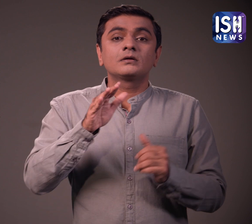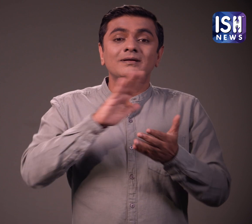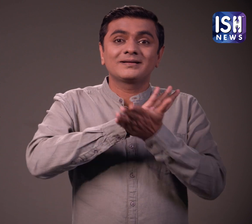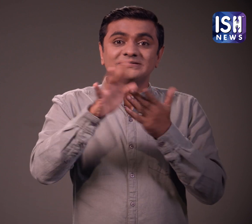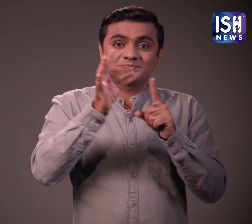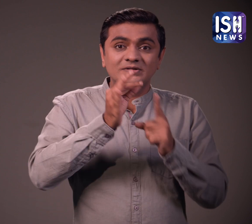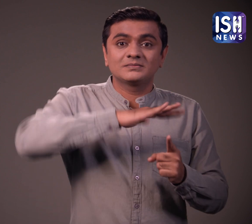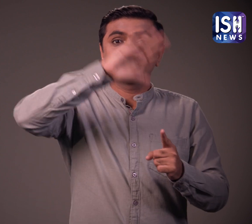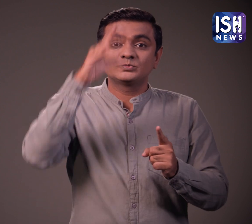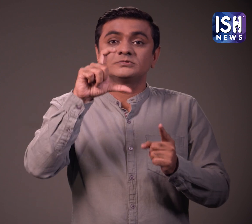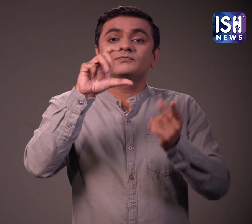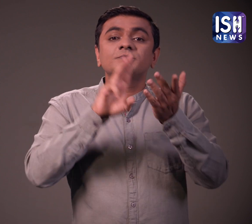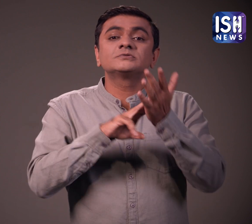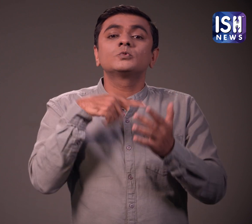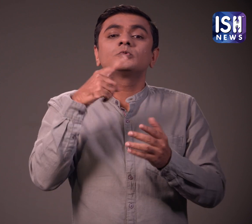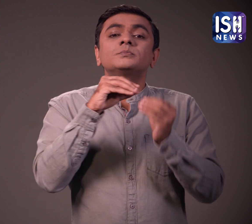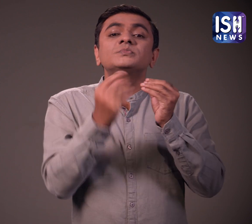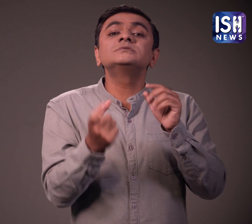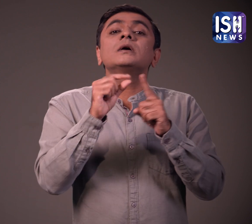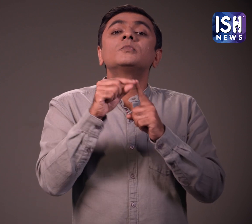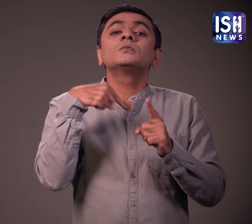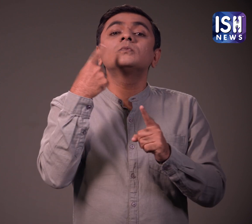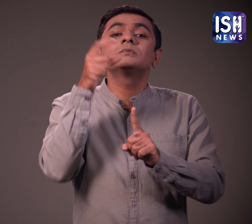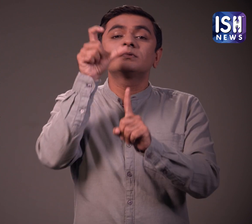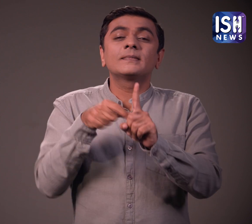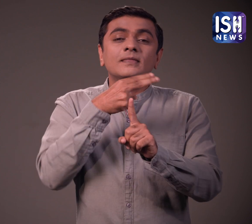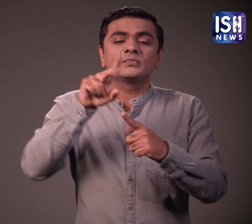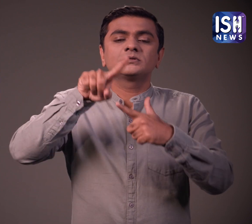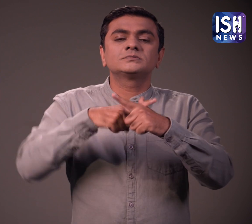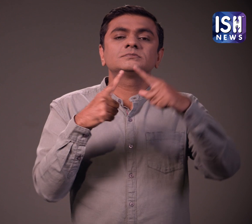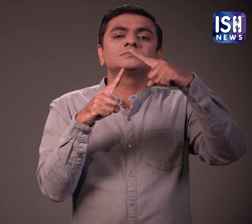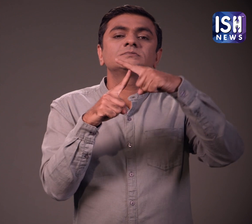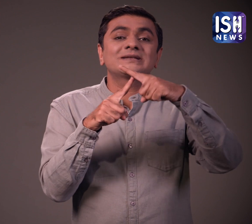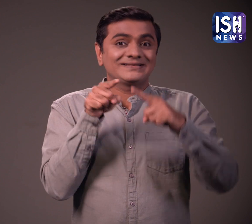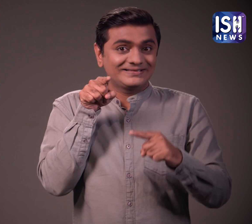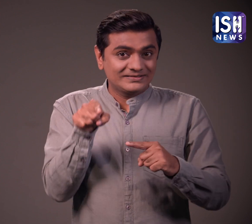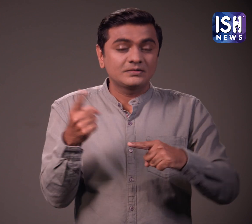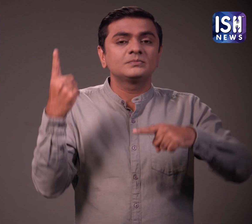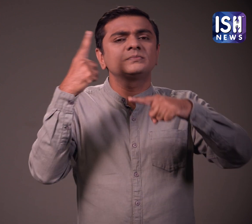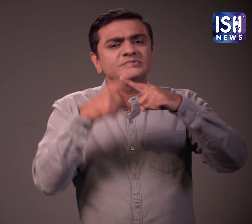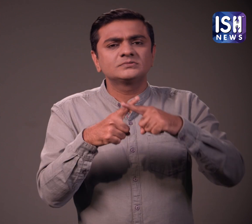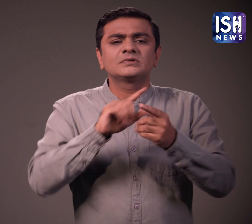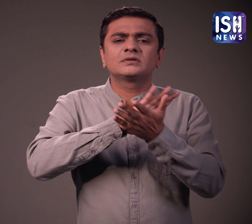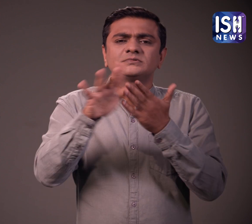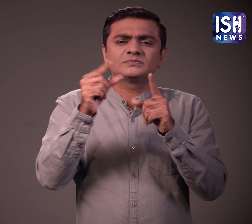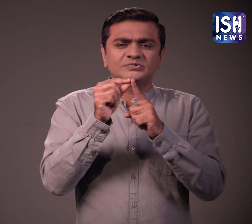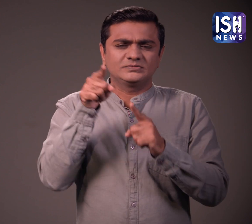नेता हिमाचल प्रदेश के मुख्यमंत्री जैराम ठाकुर और भाजपा के राज्य चुनाव के प्रभारी सुधन सिंग की